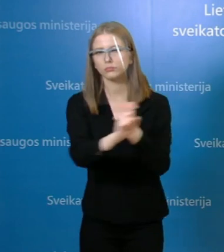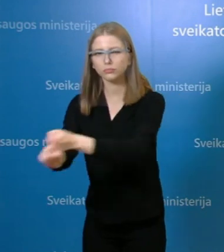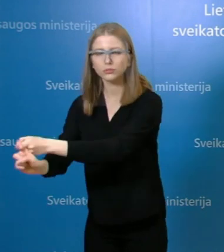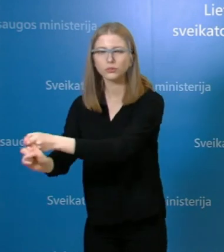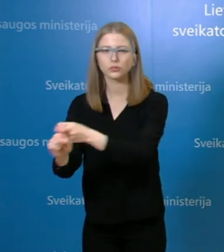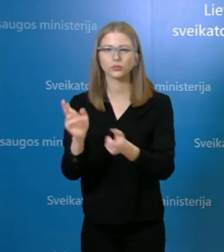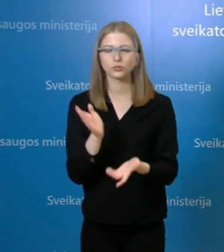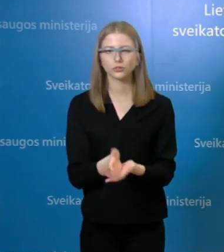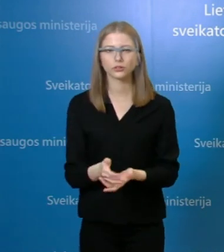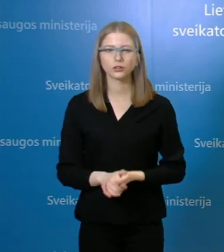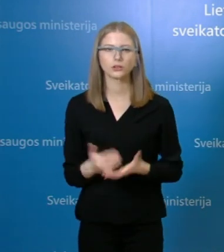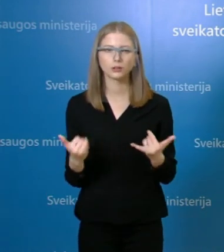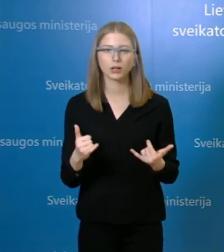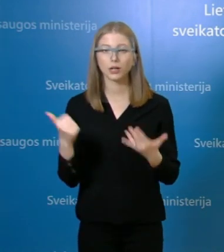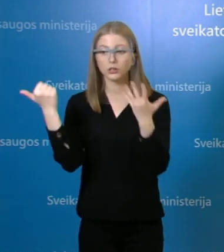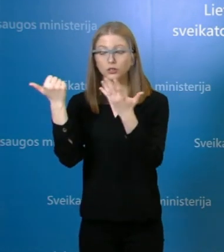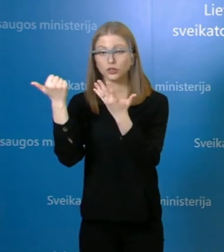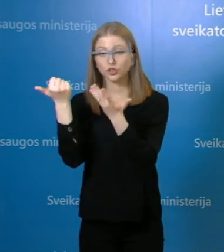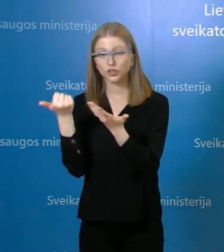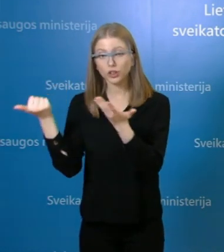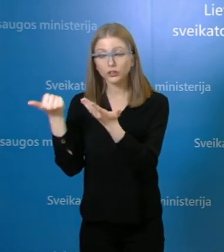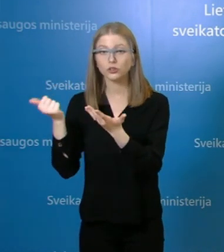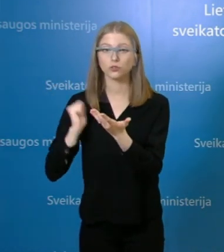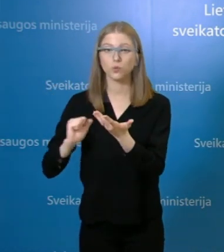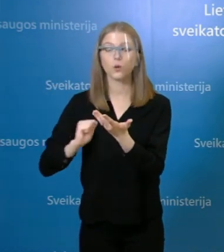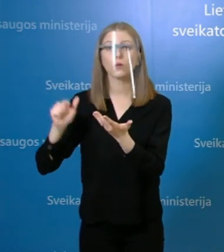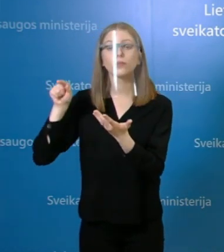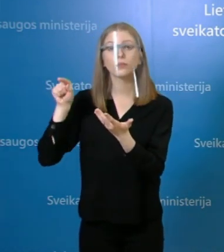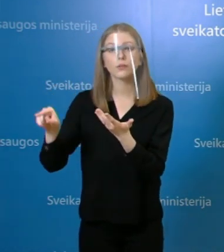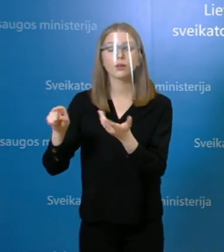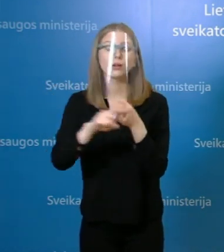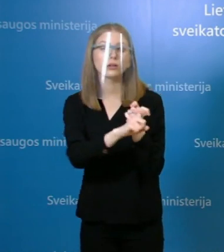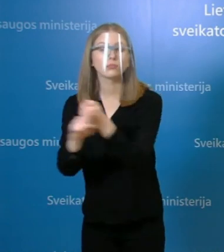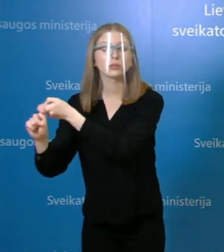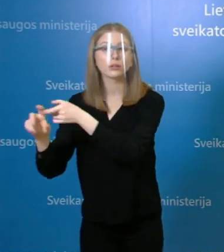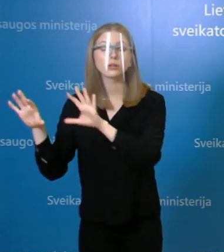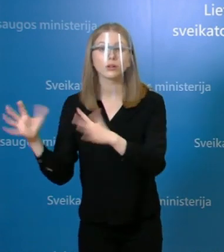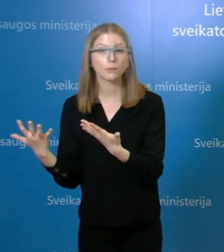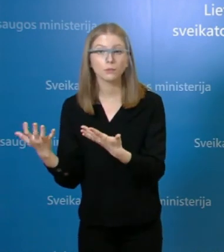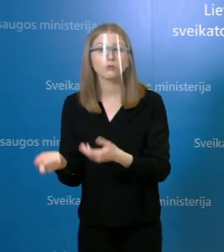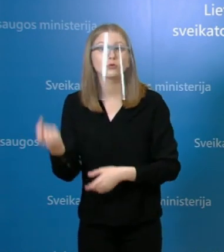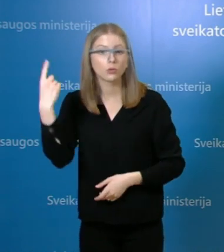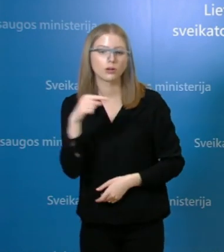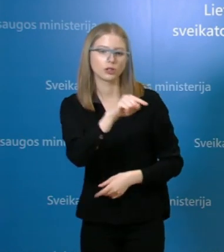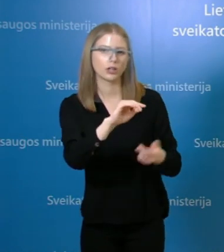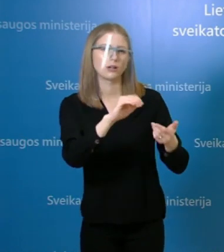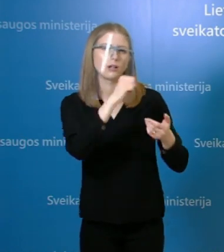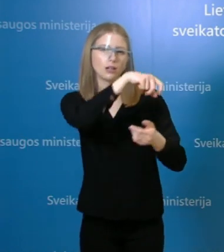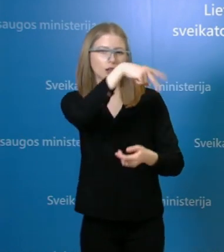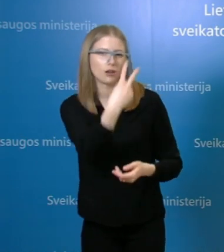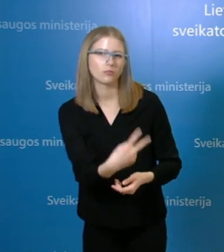šie, kiek šie dabar yra, šeši iš visą atvejai, yra nauja susijęs su šiam esmens veikatos priežiūros įstaigomą, apie kurias kalbėjau.